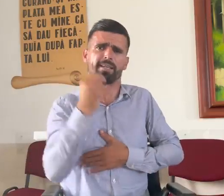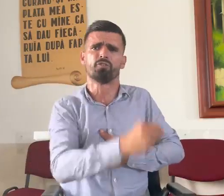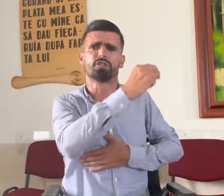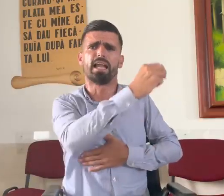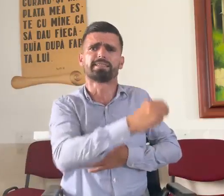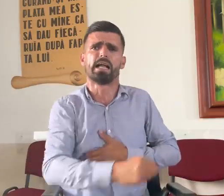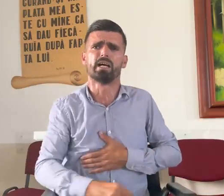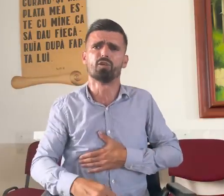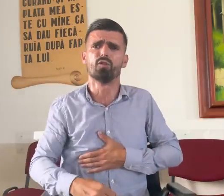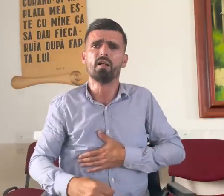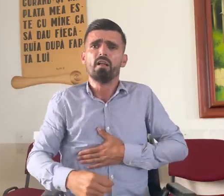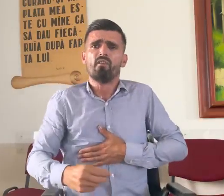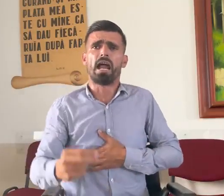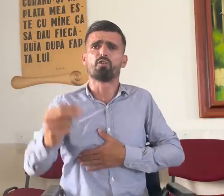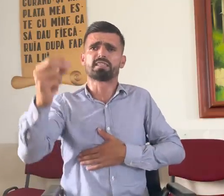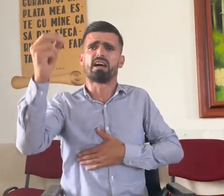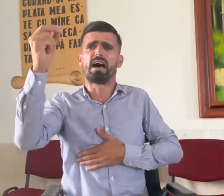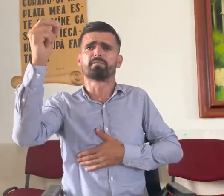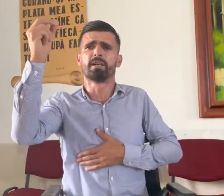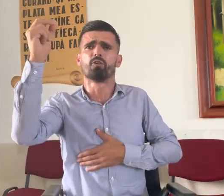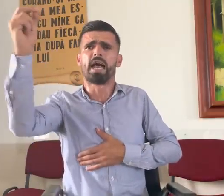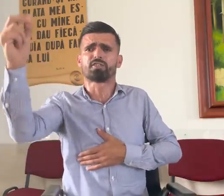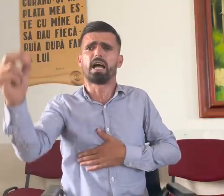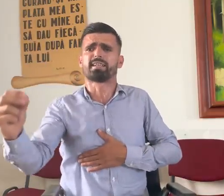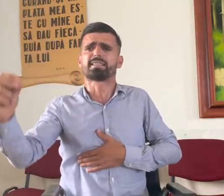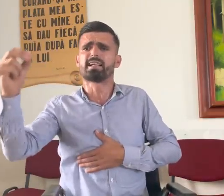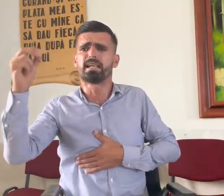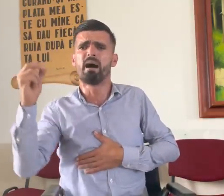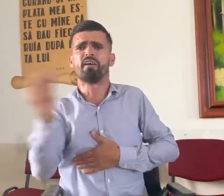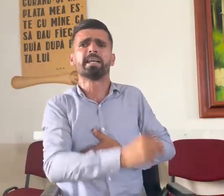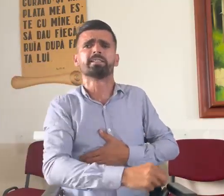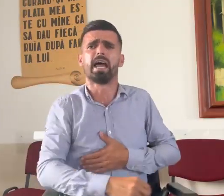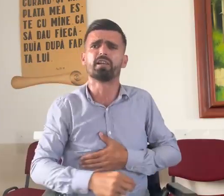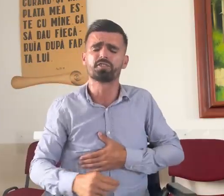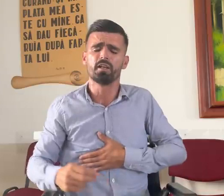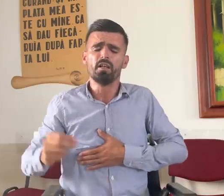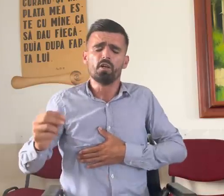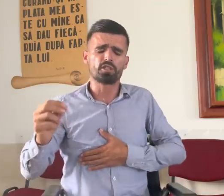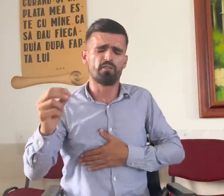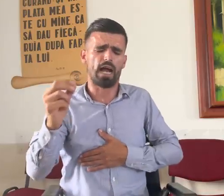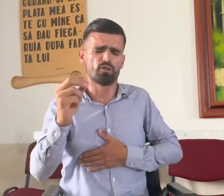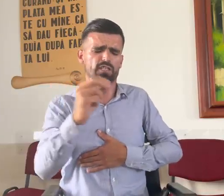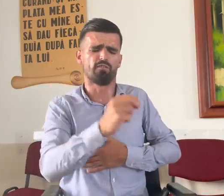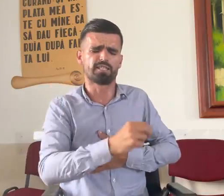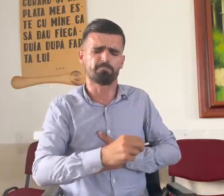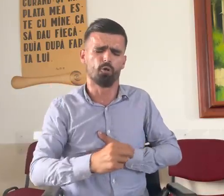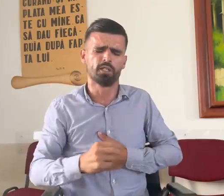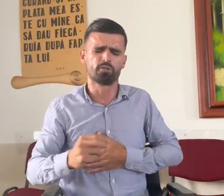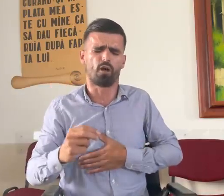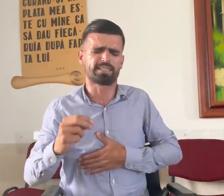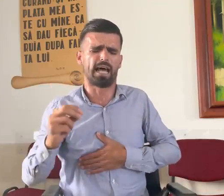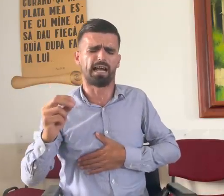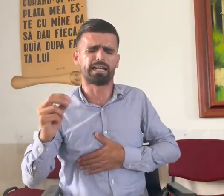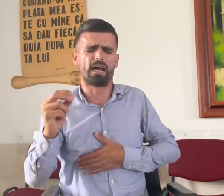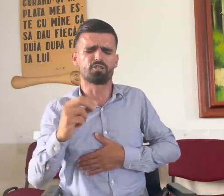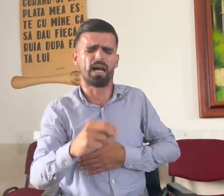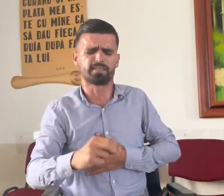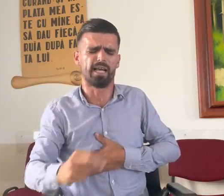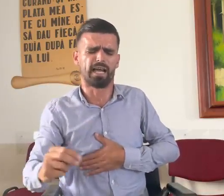sângele tău, vreau să văd minunea aceasta să mă vindeci și vreau să vă spun într-o seară că aceasta era